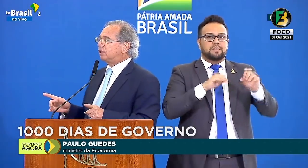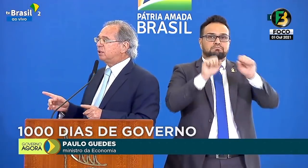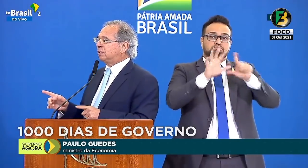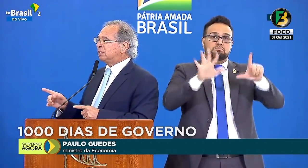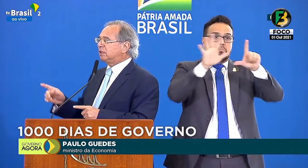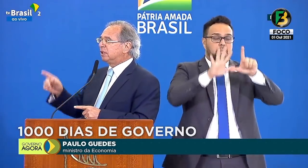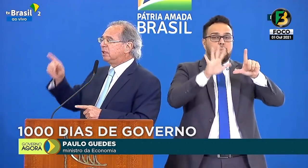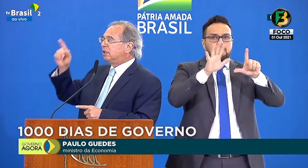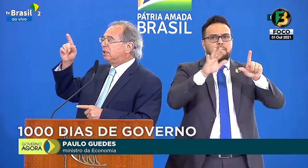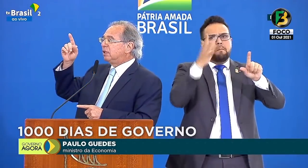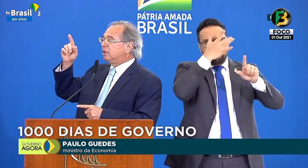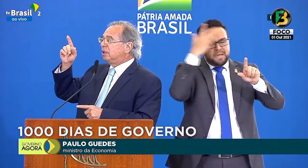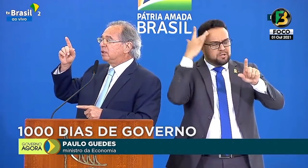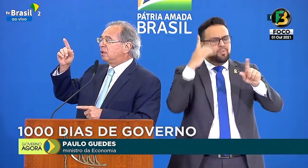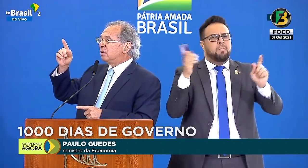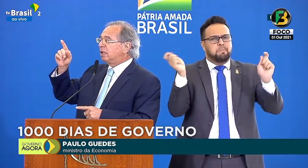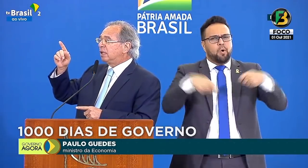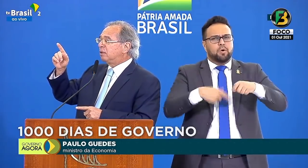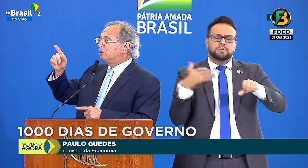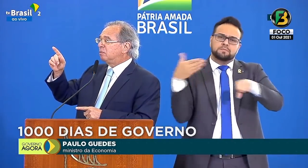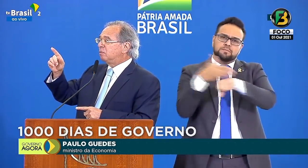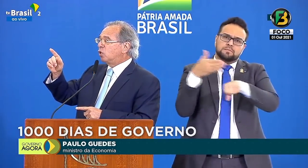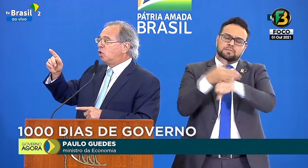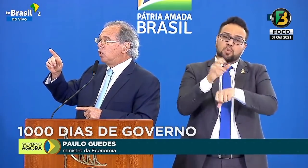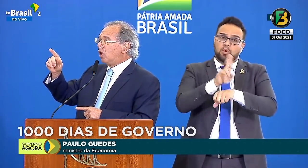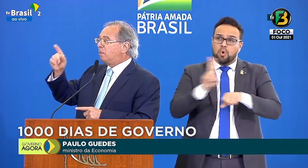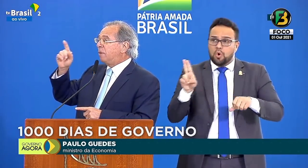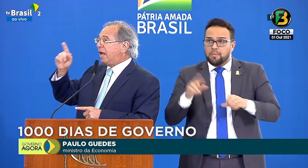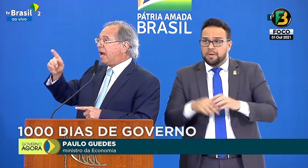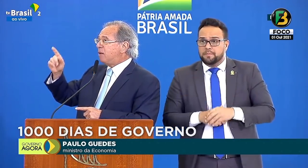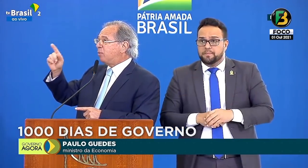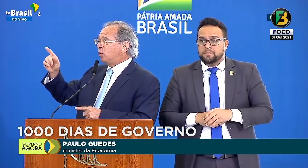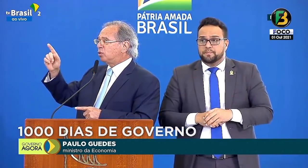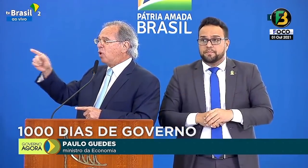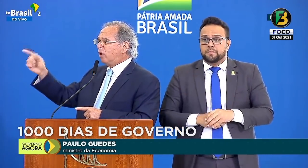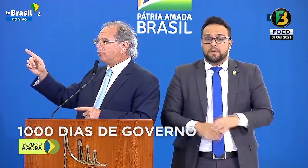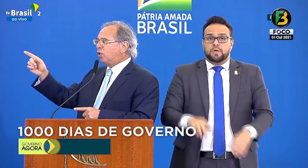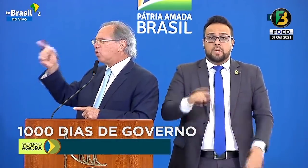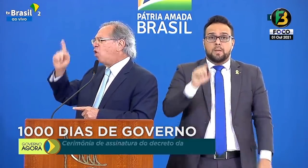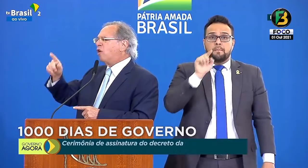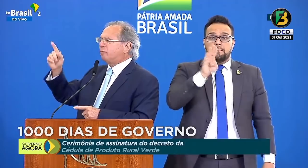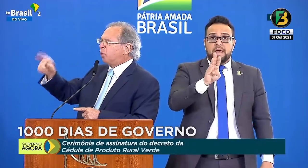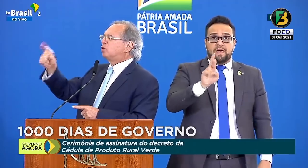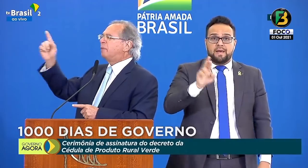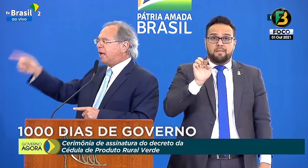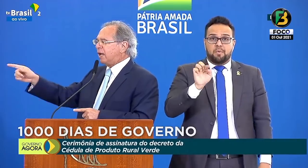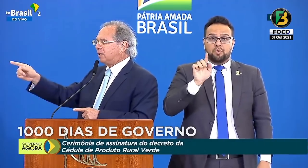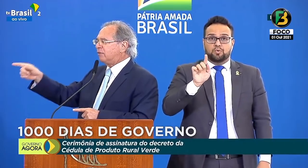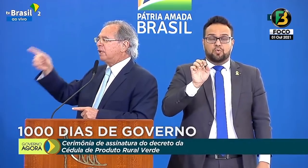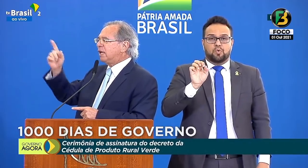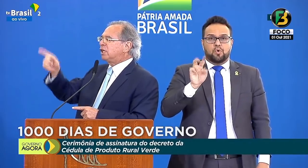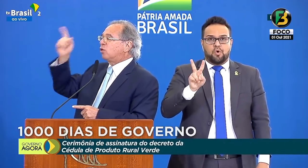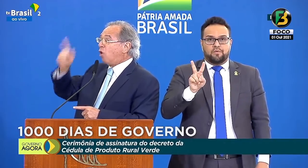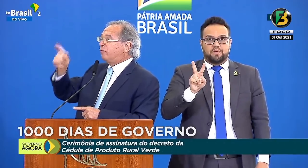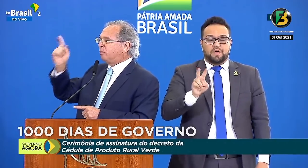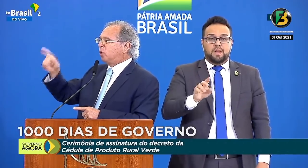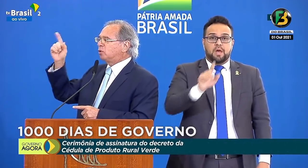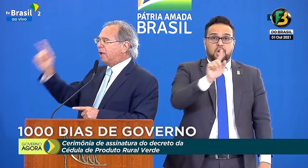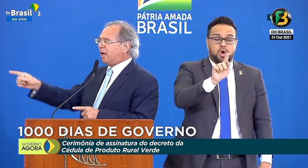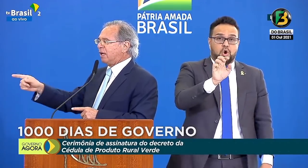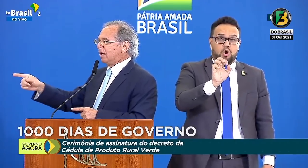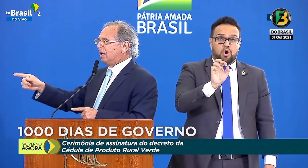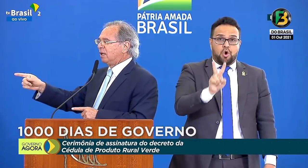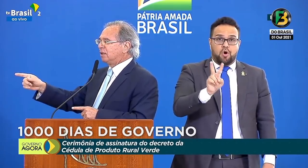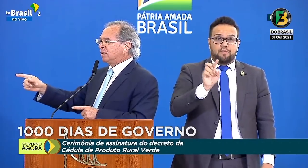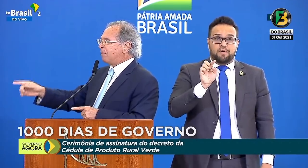pode entrar, chama-se br.gov ou gov.br. Na verdade, é gov